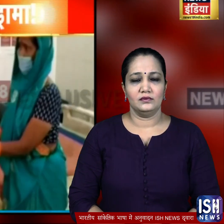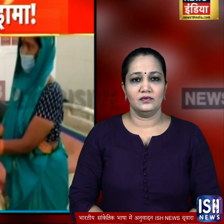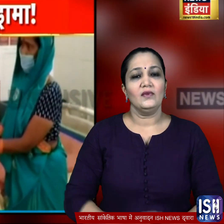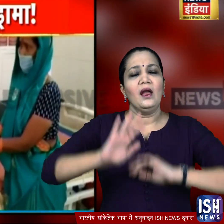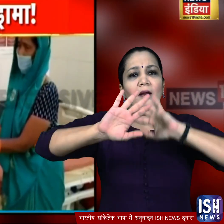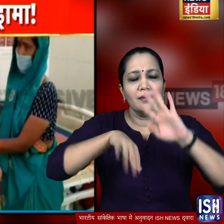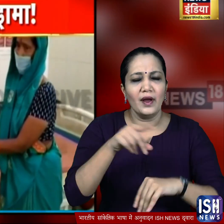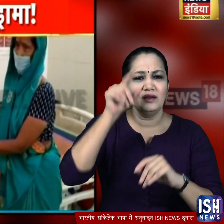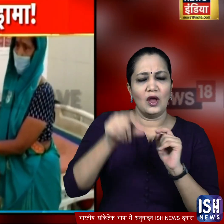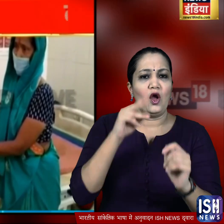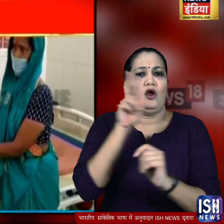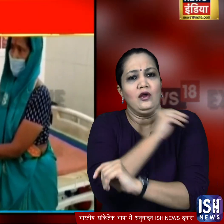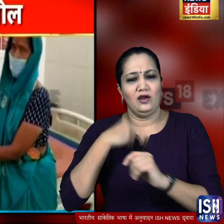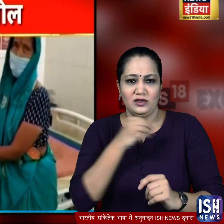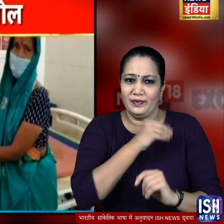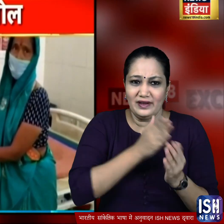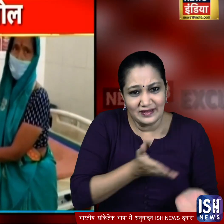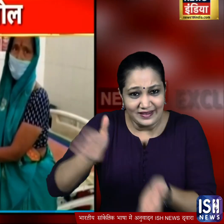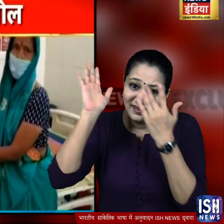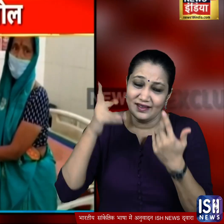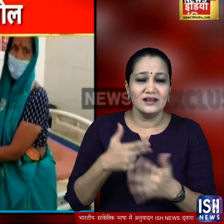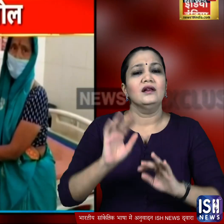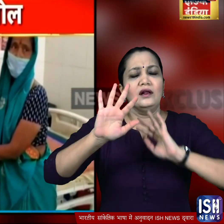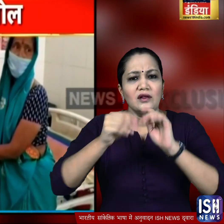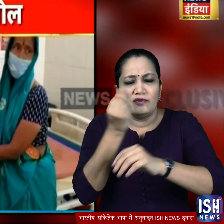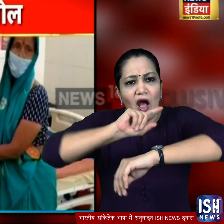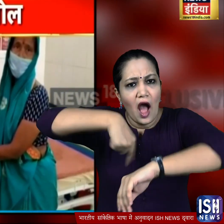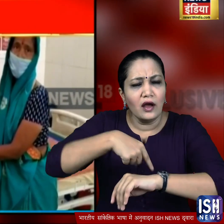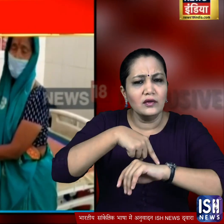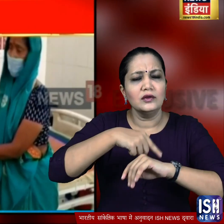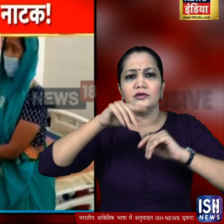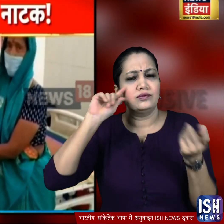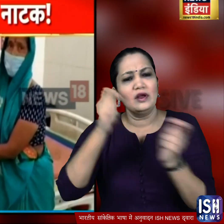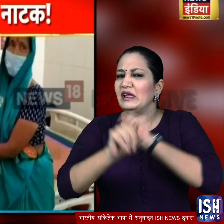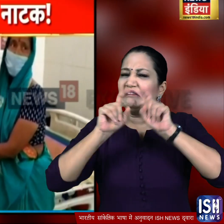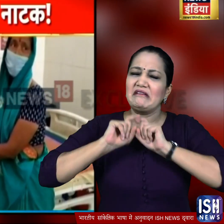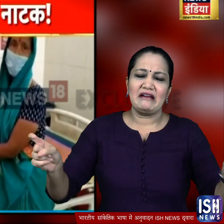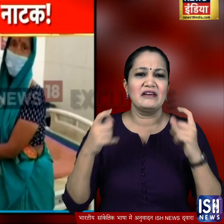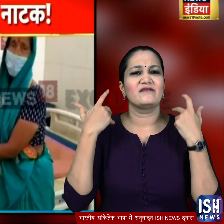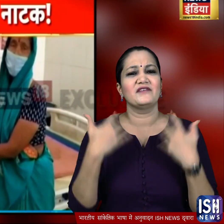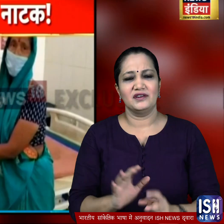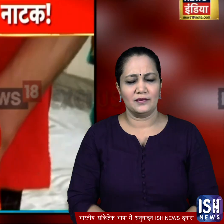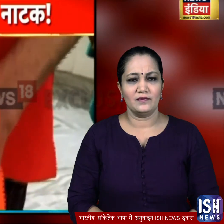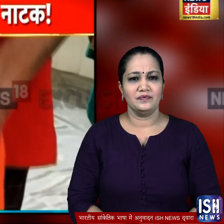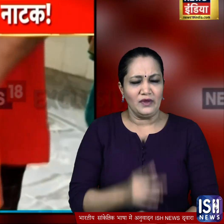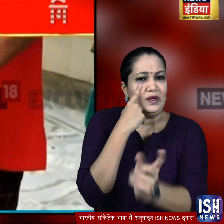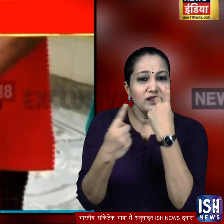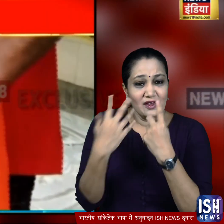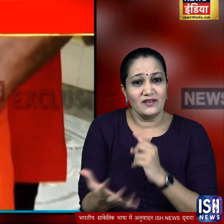जिसके बाद इस शक्स को अस्पताल भेजा गया लेकिन कुछ घंटों के अंदर ही पूरे मामले में दूद का दूद और पानी का पानी हो गया जांच में पता चला कि